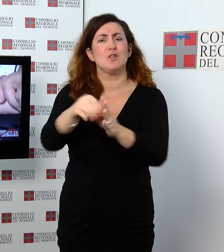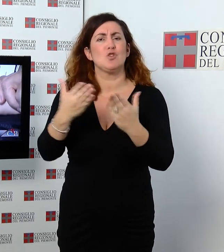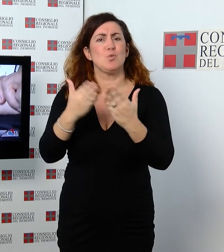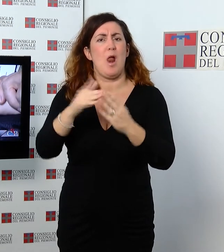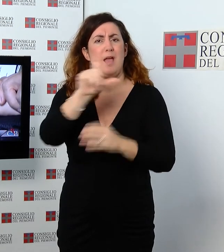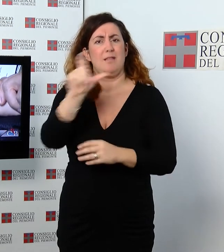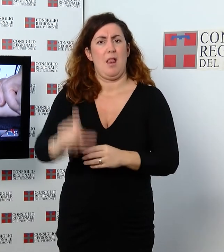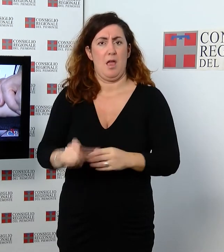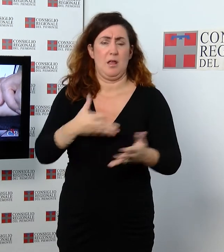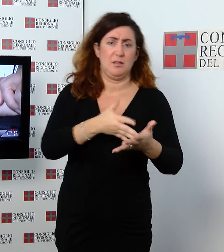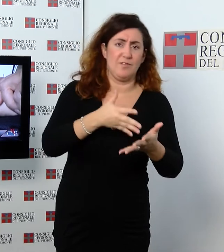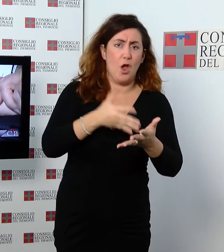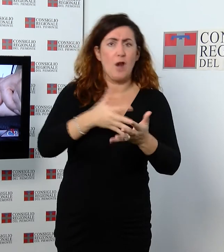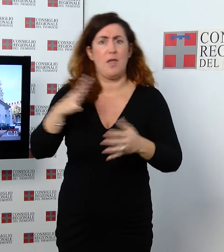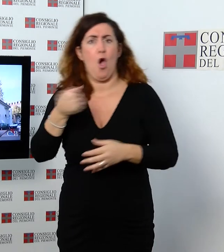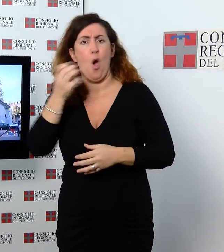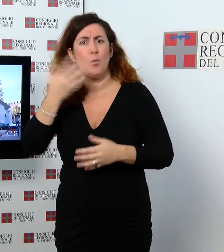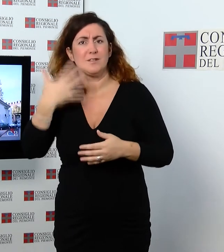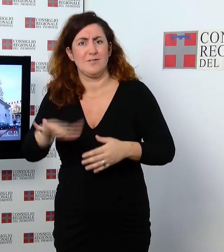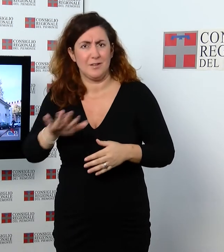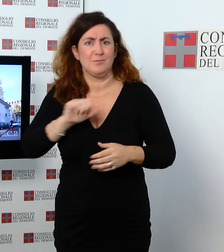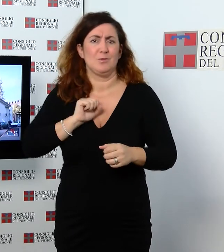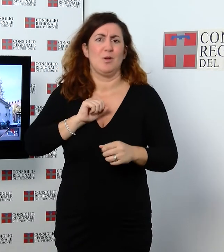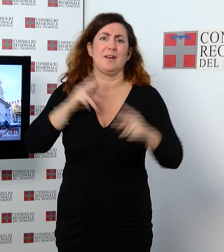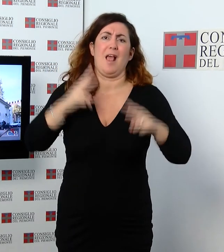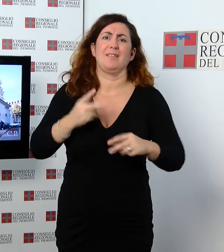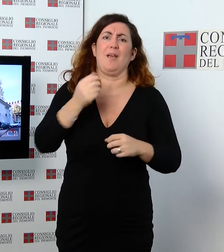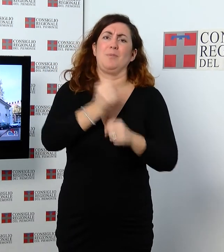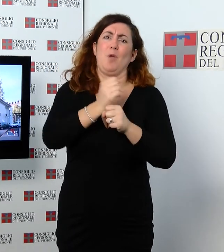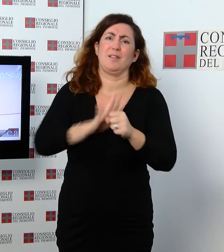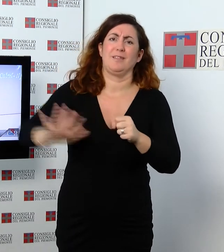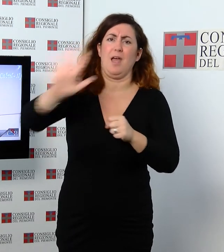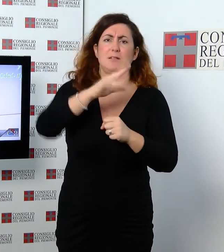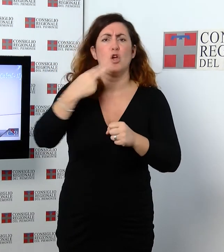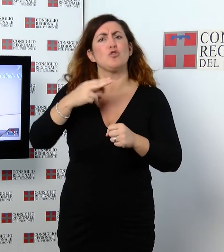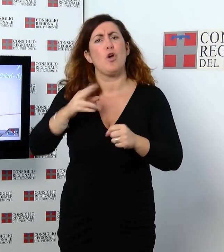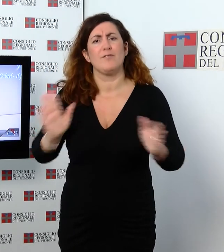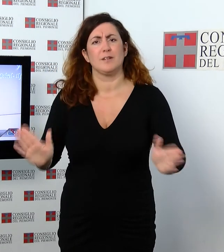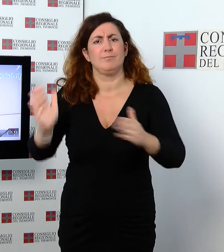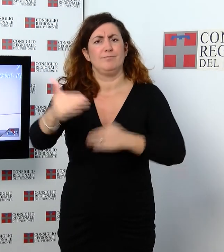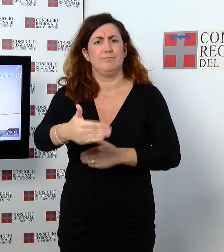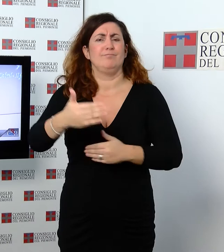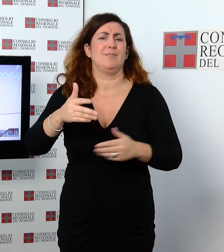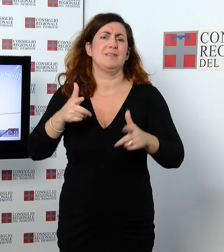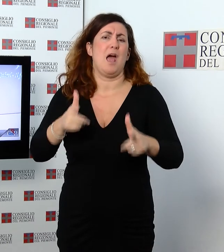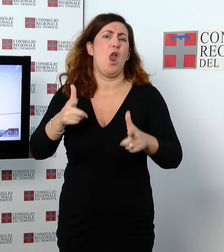che si è svolto al Salone della Pace del CERMIG di Torino, organizzato dalla consulta femminile regionale con i suoi gruppi di studio